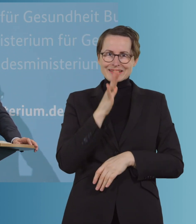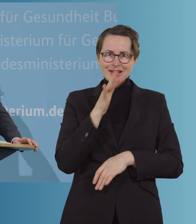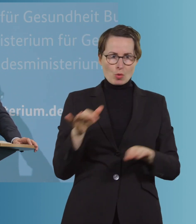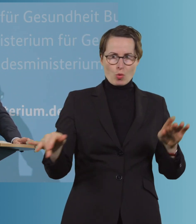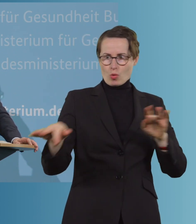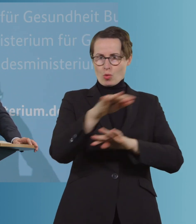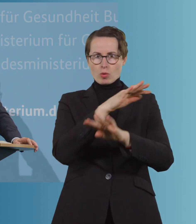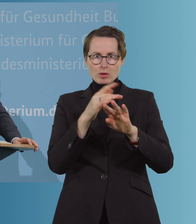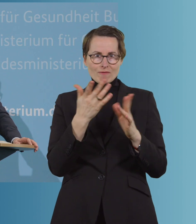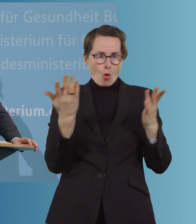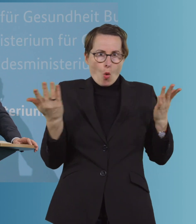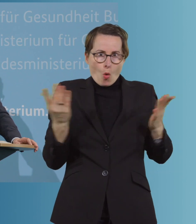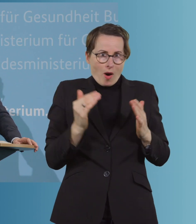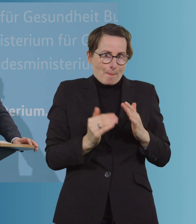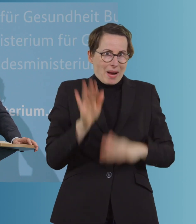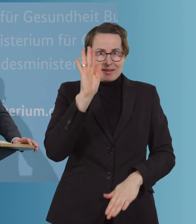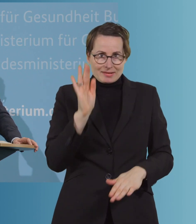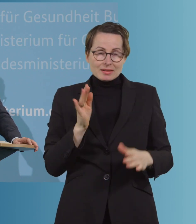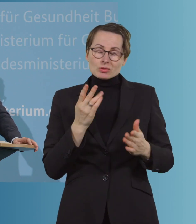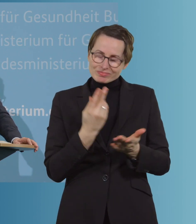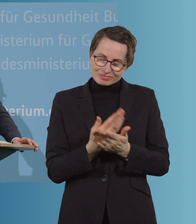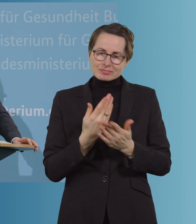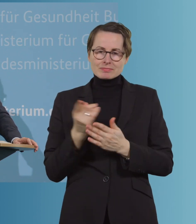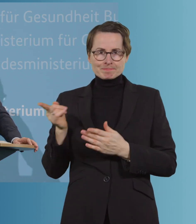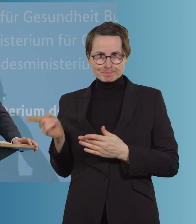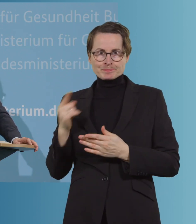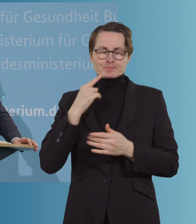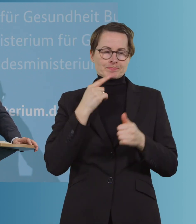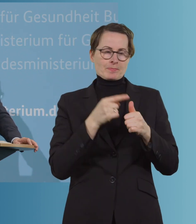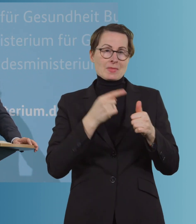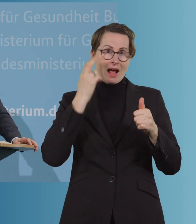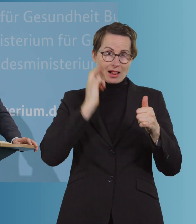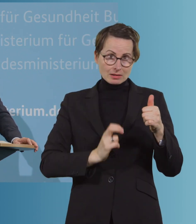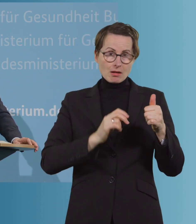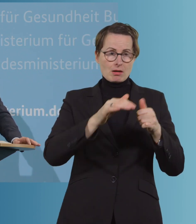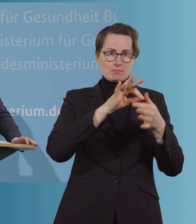sind, am höchsten? Und das ist leider eben vor allem alterskorreliert für die Älteren besonders hoch.